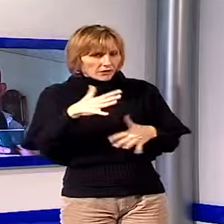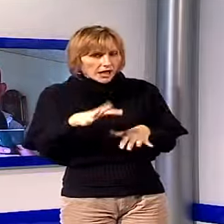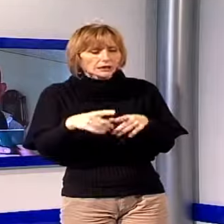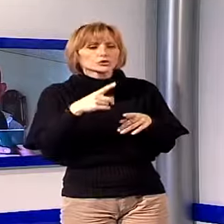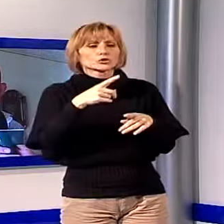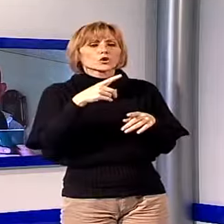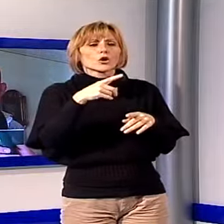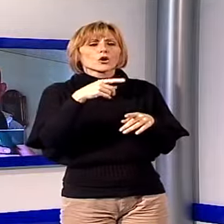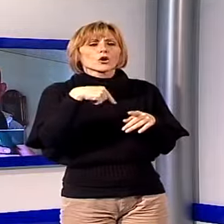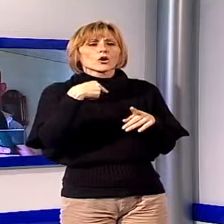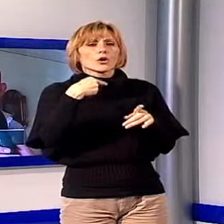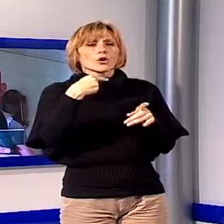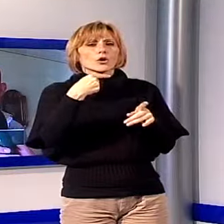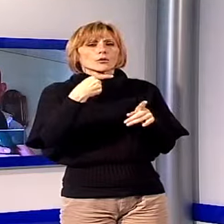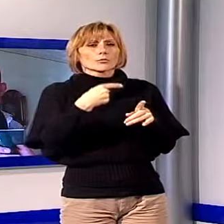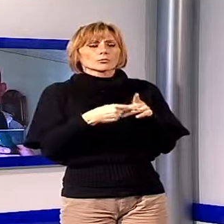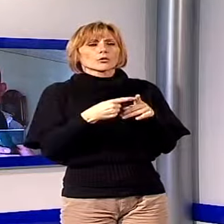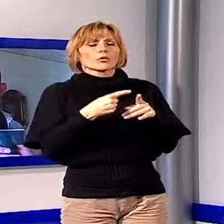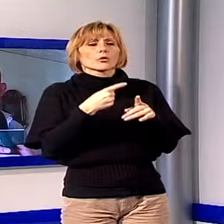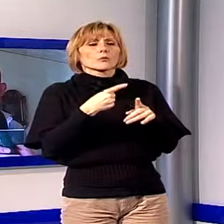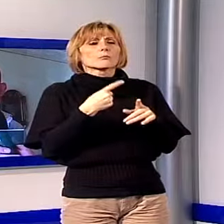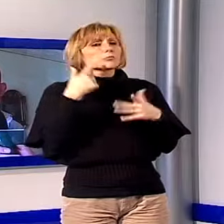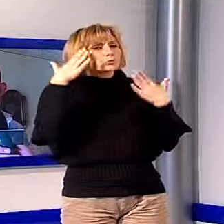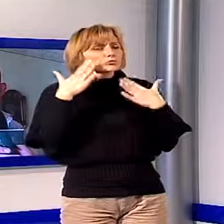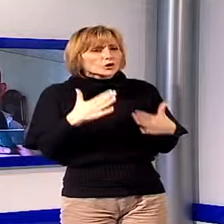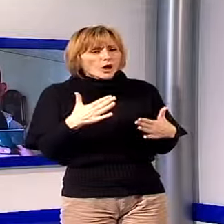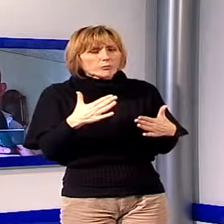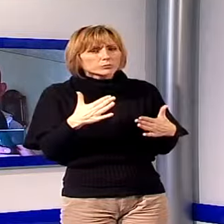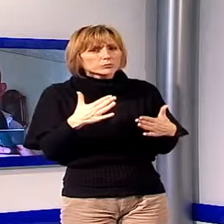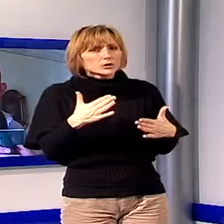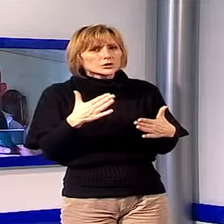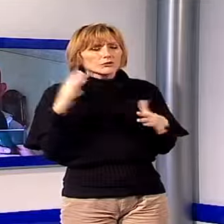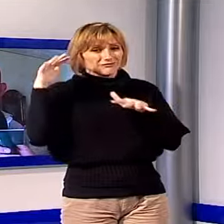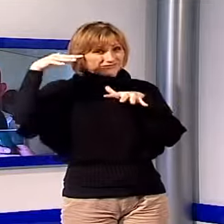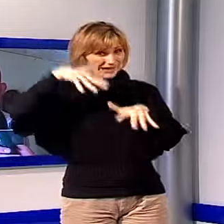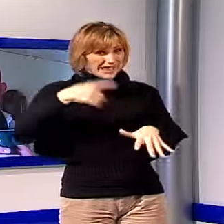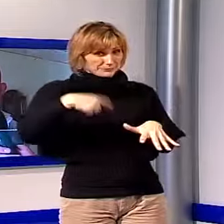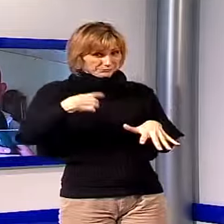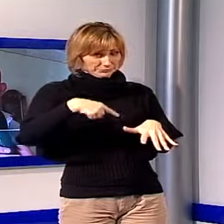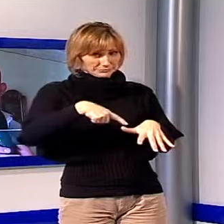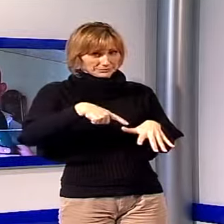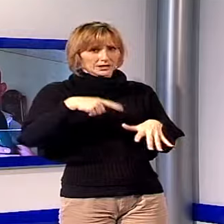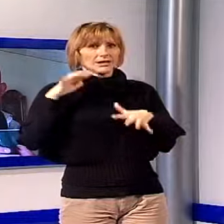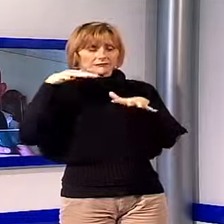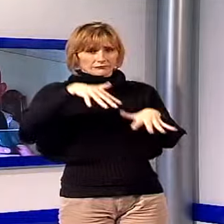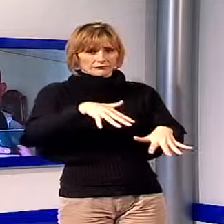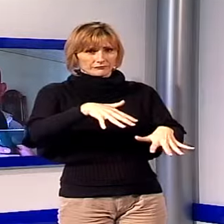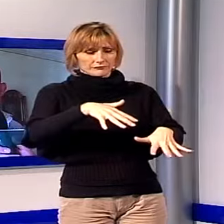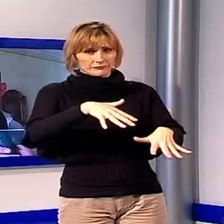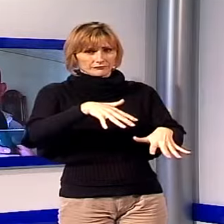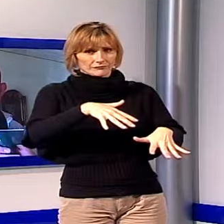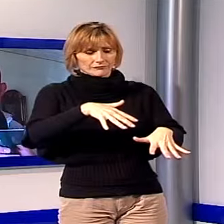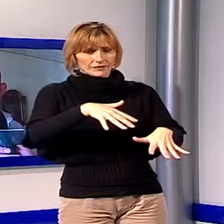quindi si è messo in moto tutta la colonna. Purtroppo la frana è stata in parte